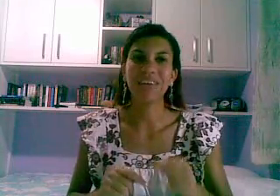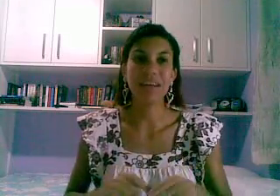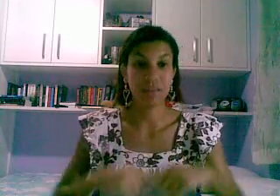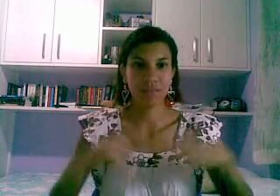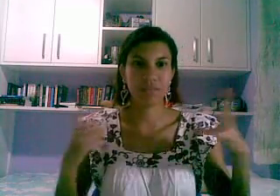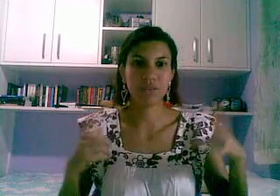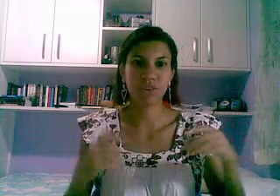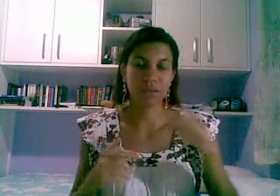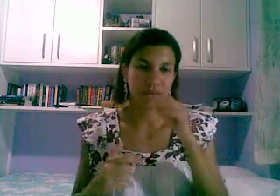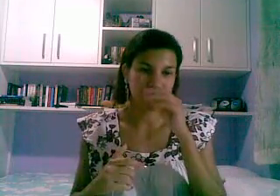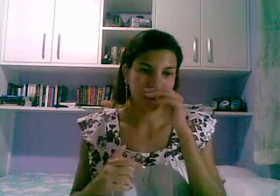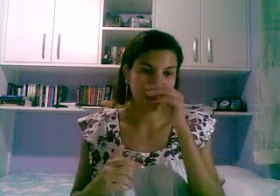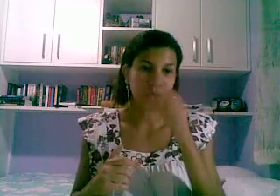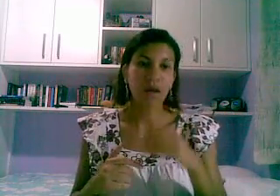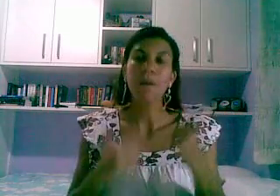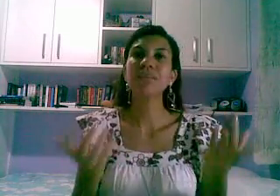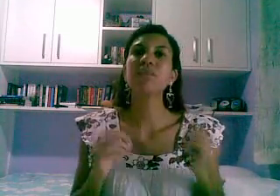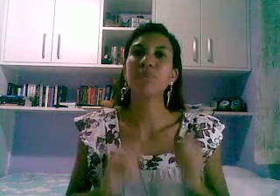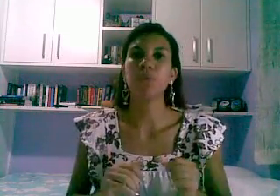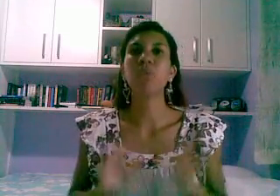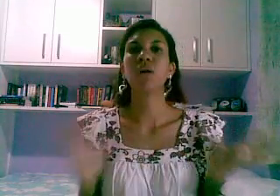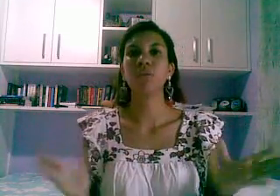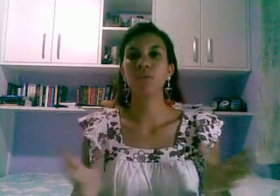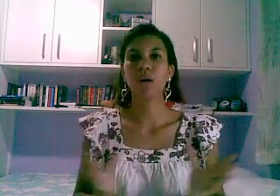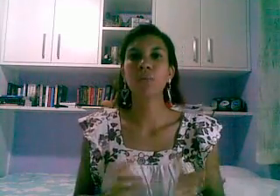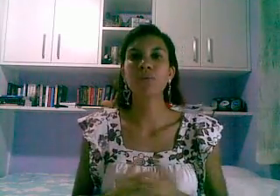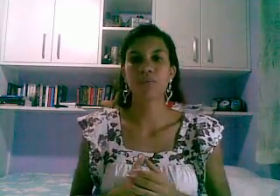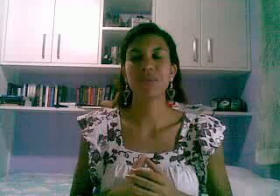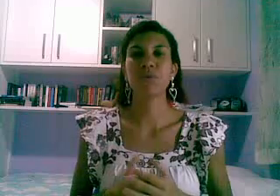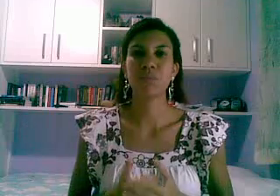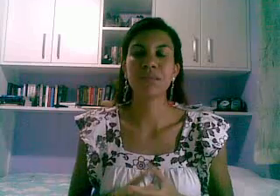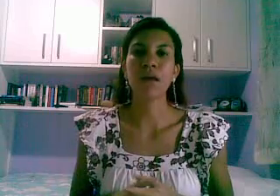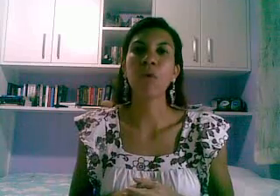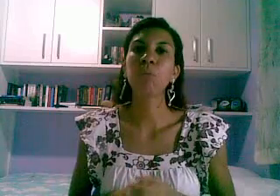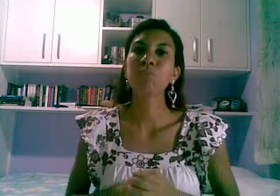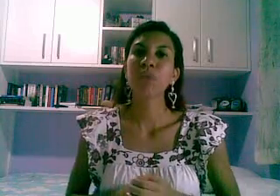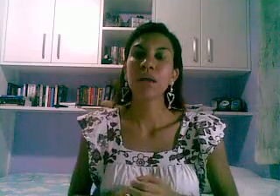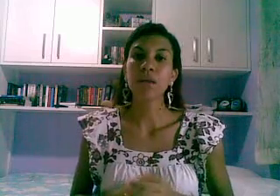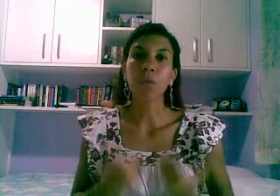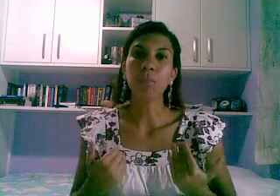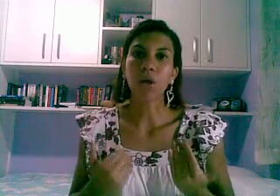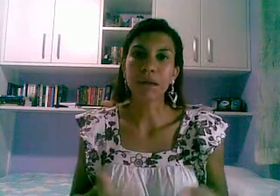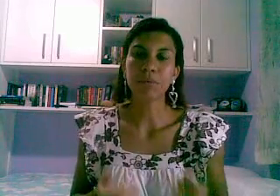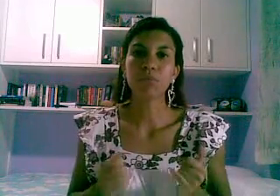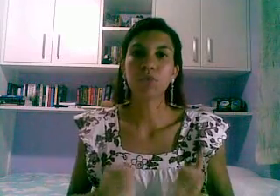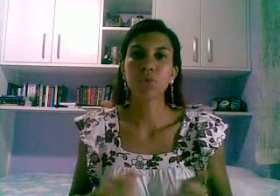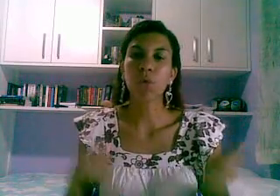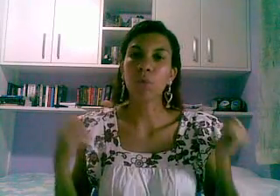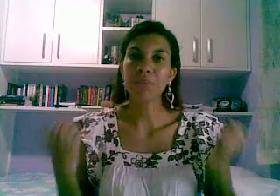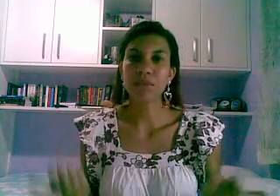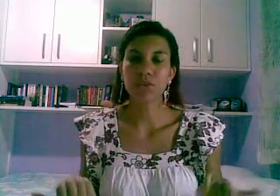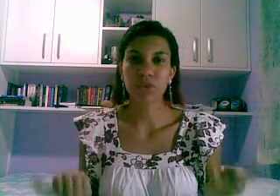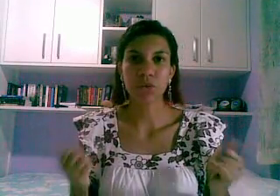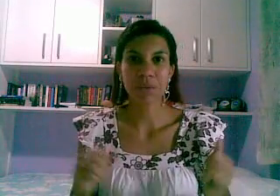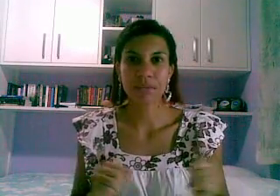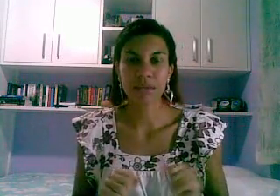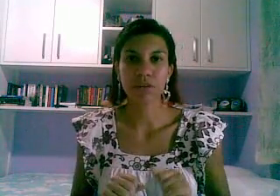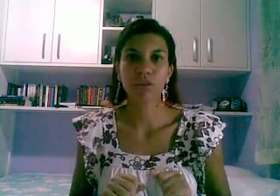né só tinha trilogia mas enfim um ano é uma coisa mais especial então o blog junto com algumas editoras parceiras